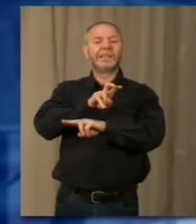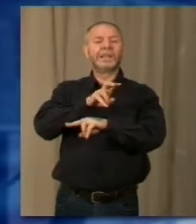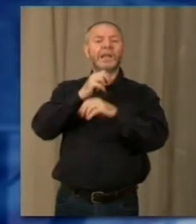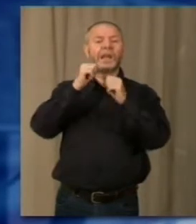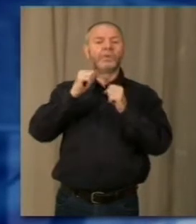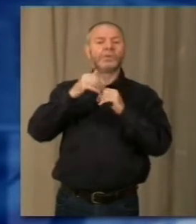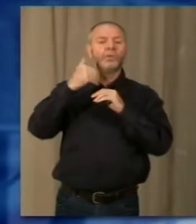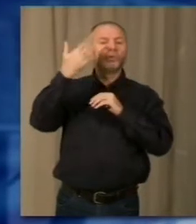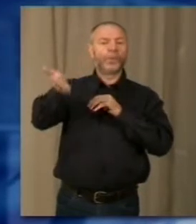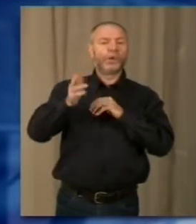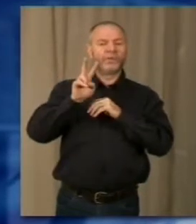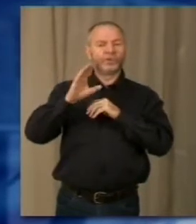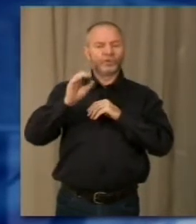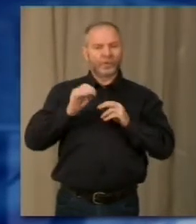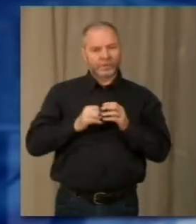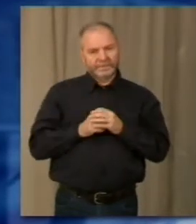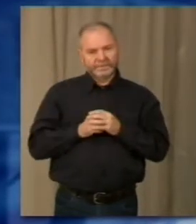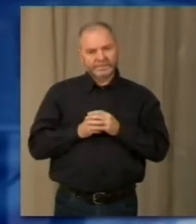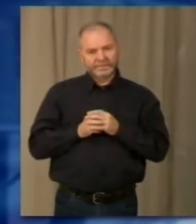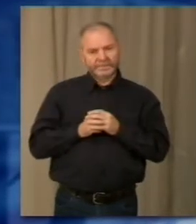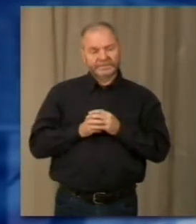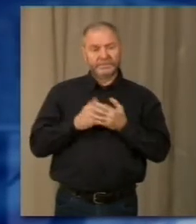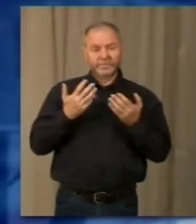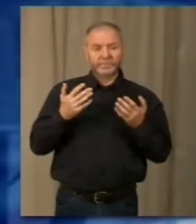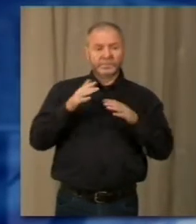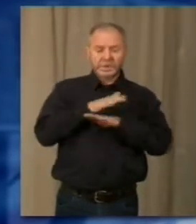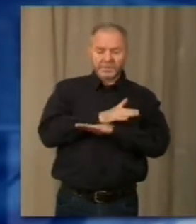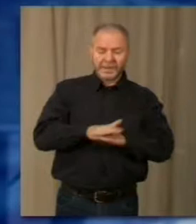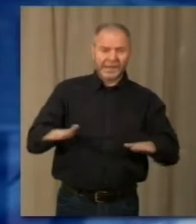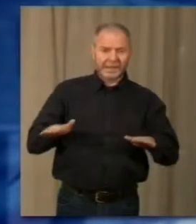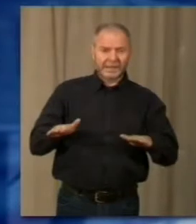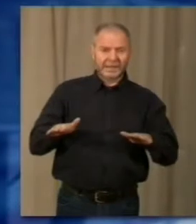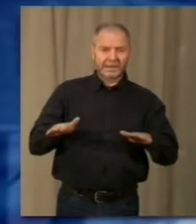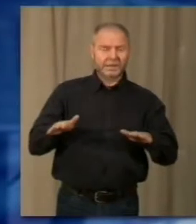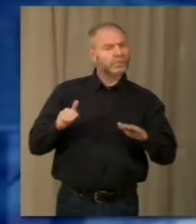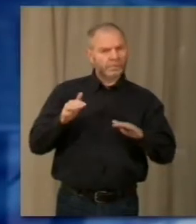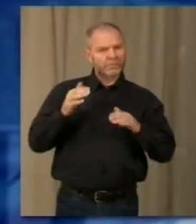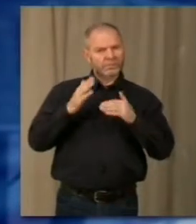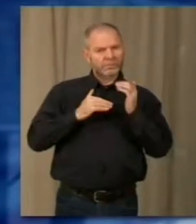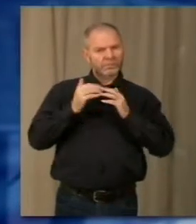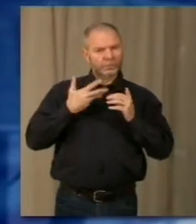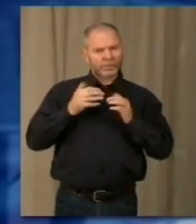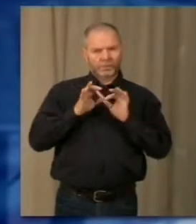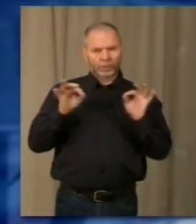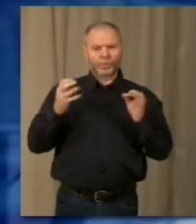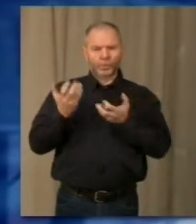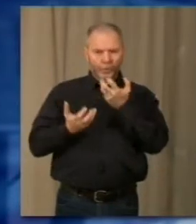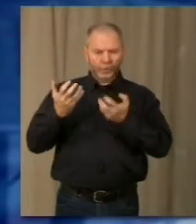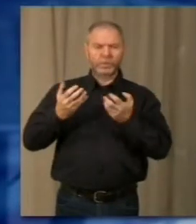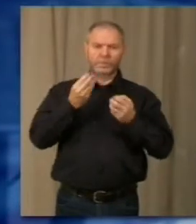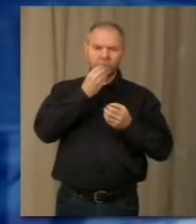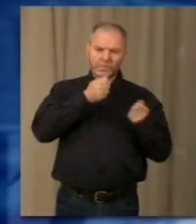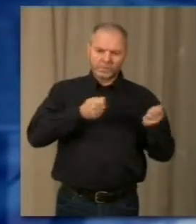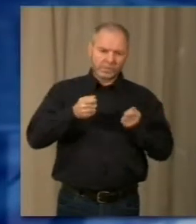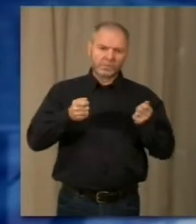dai confini del Verbano Cusiossola. Nel convitto al pian terreno, unica struttura completata, ad oggi trovano a casa le cucine e il refettorio.